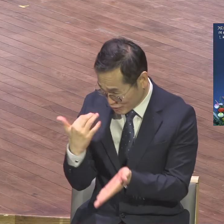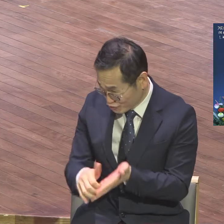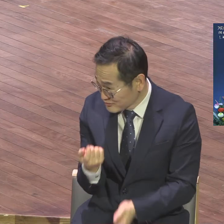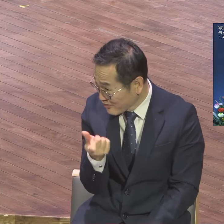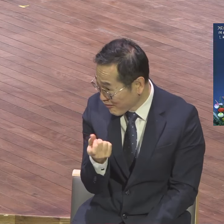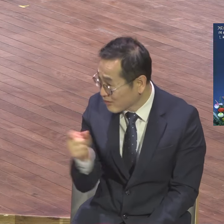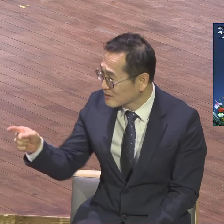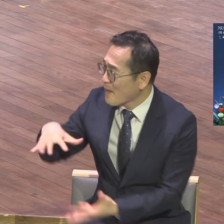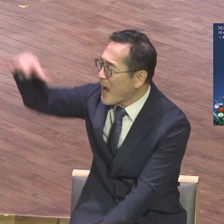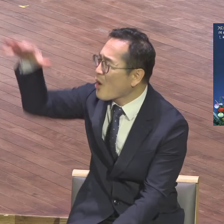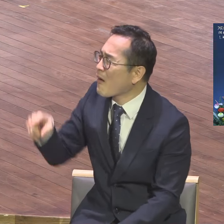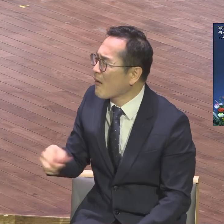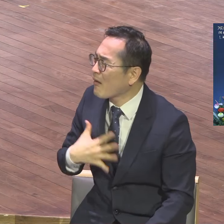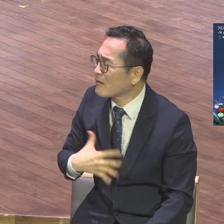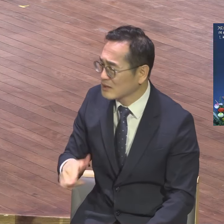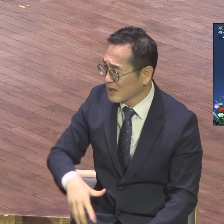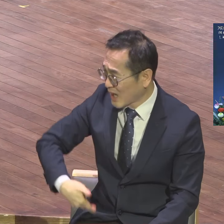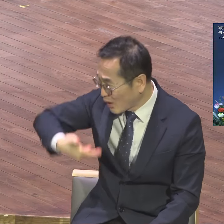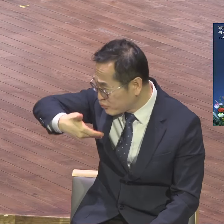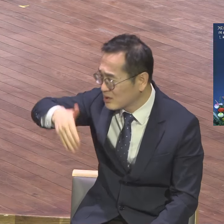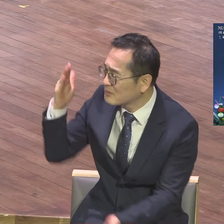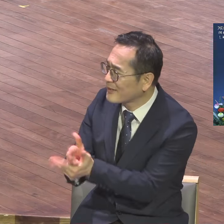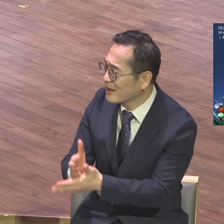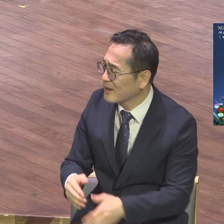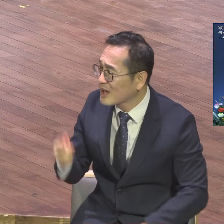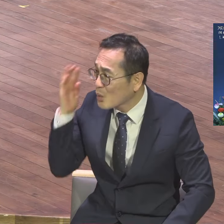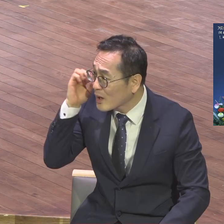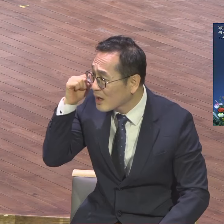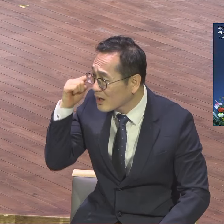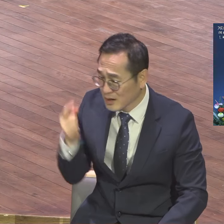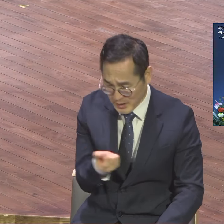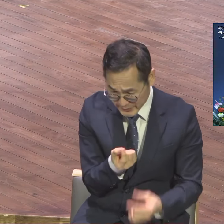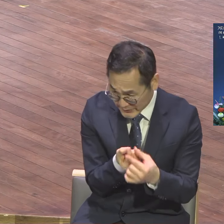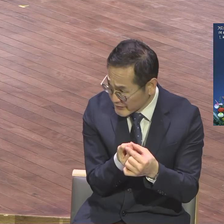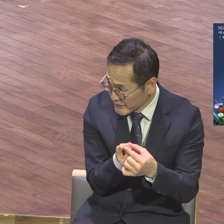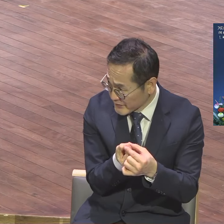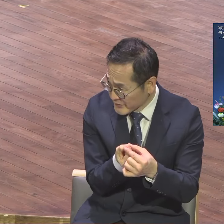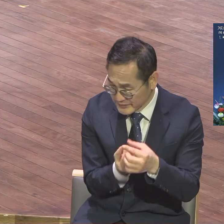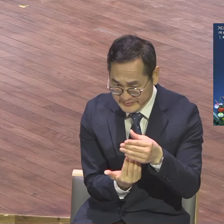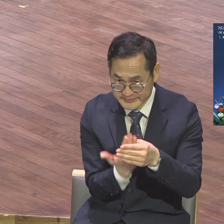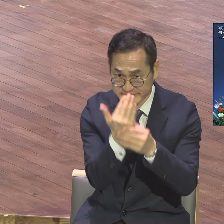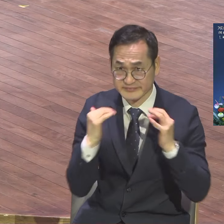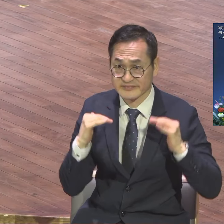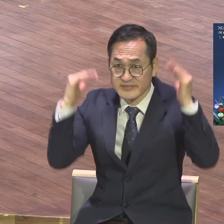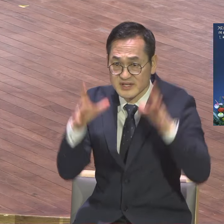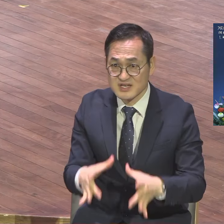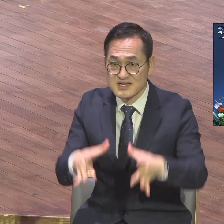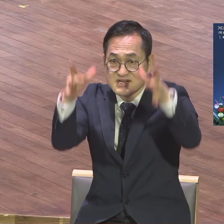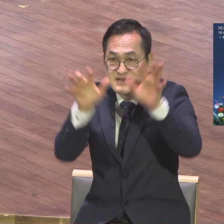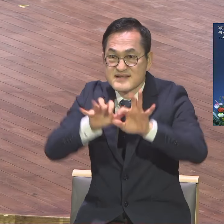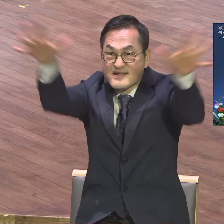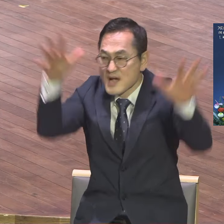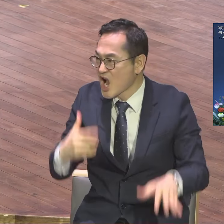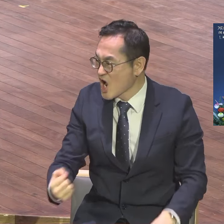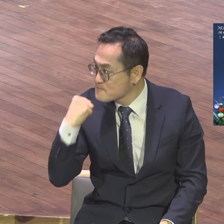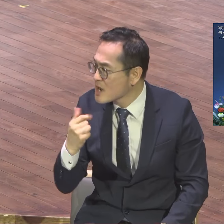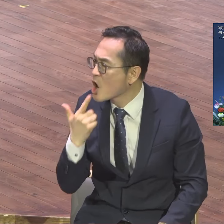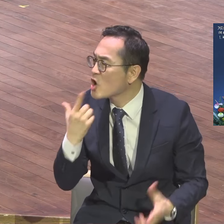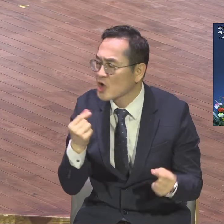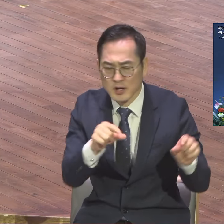마라. 우리는 놀라운 생명력을 가지고 있다. 너희들이 너희들과 싸워서 이길